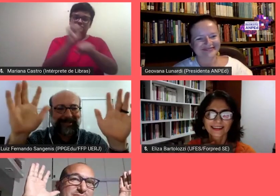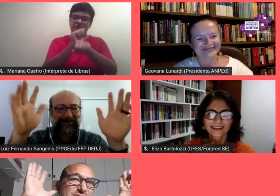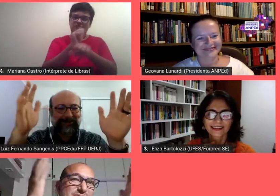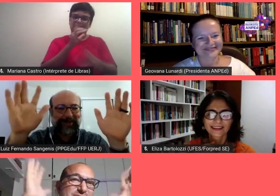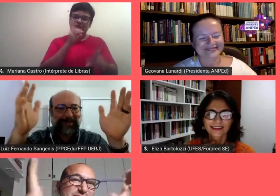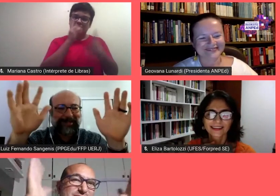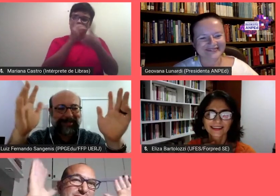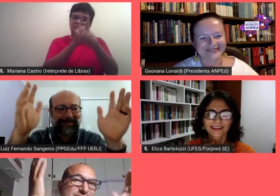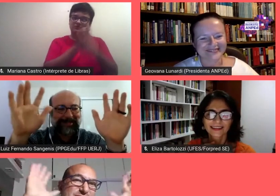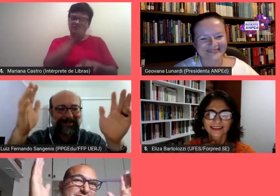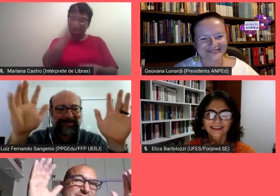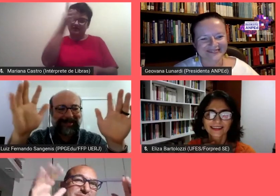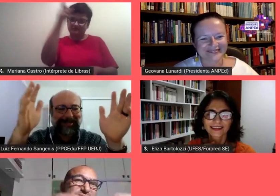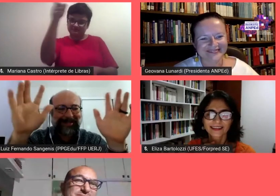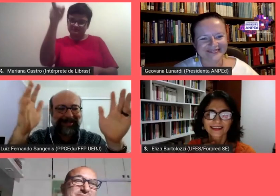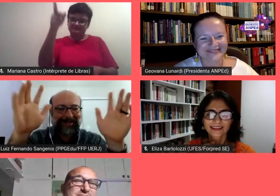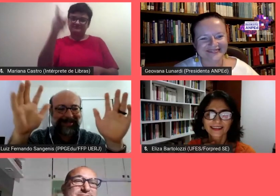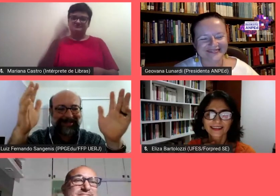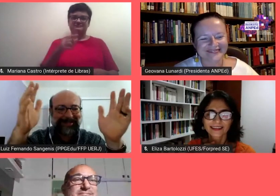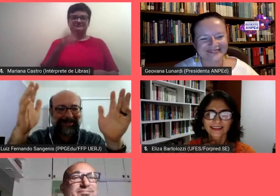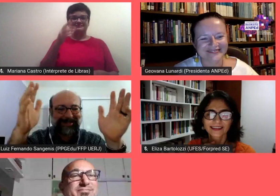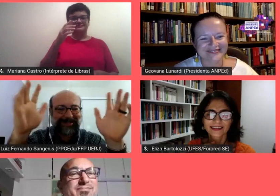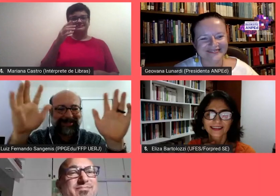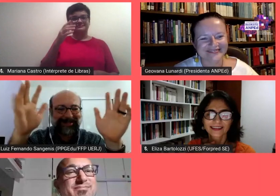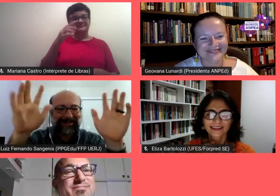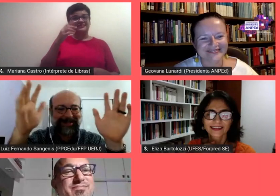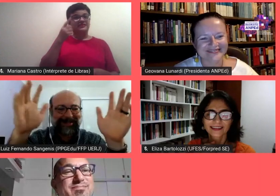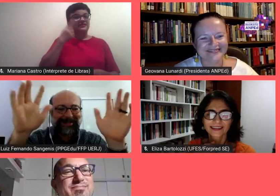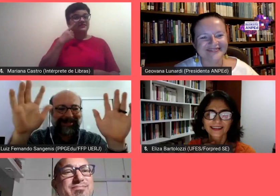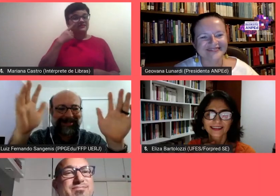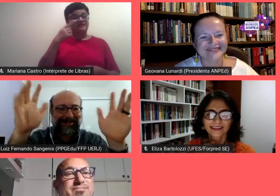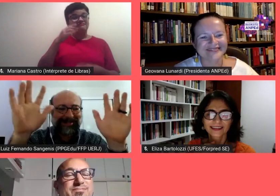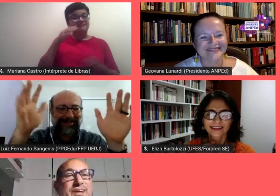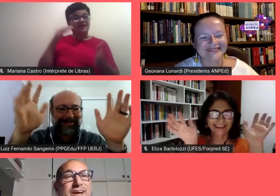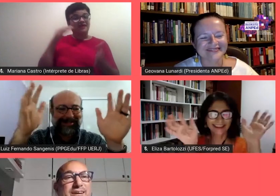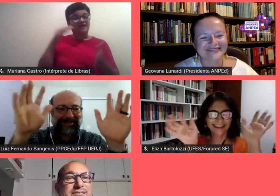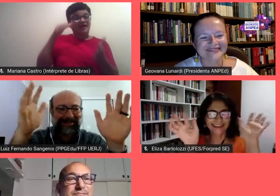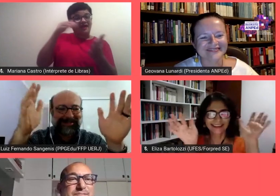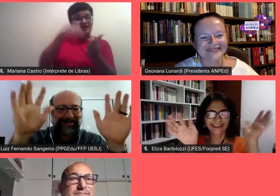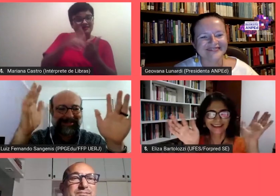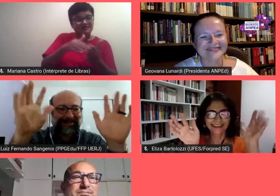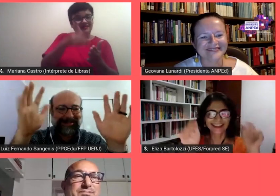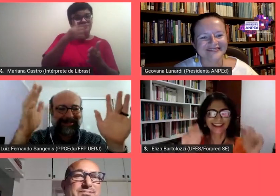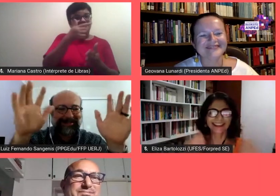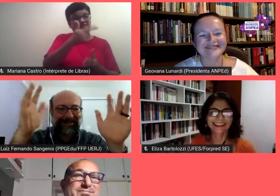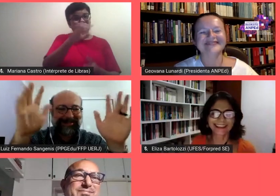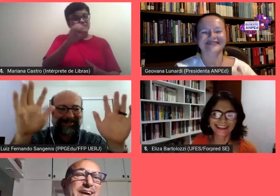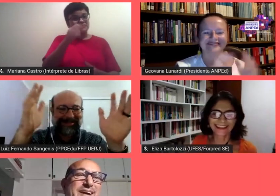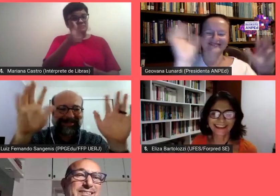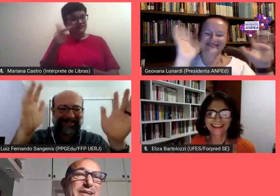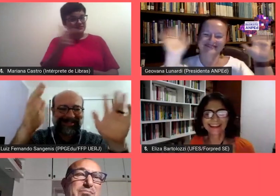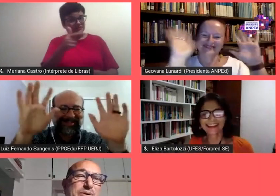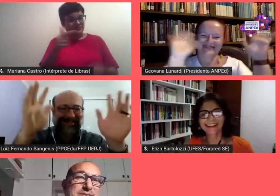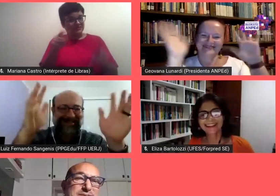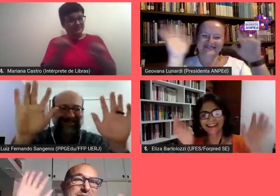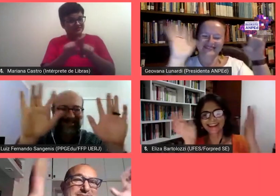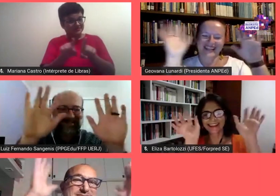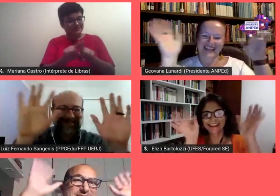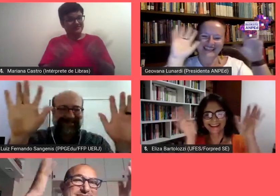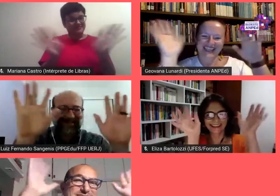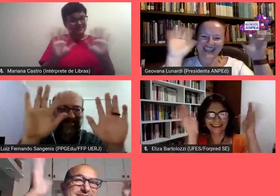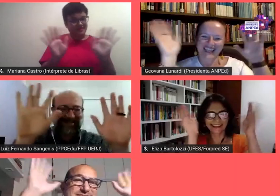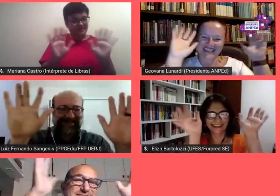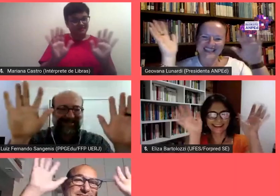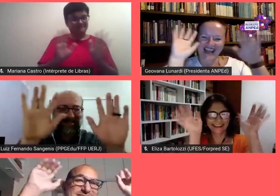até a próxima Ampé de Sudeste em 2022 também até a próxima